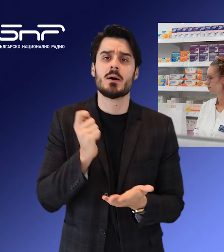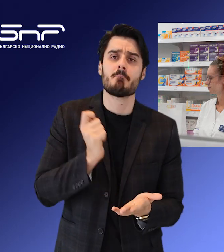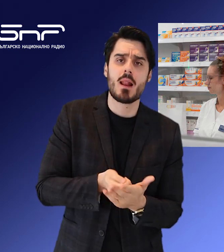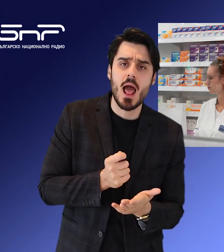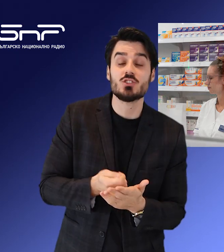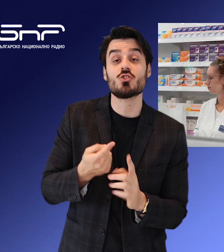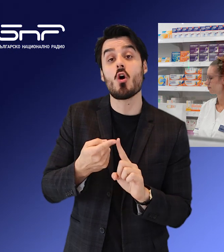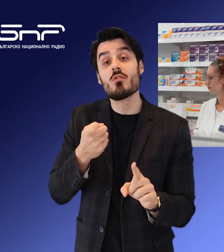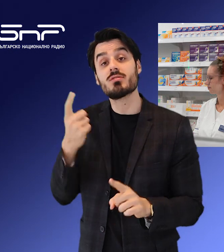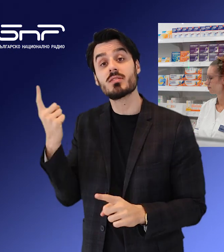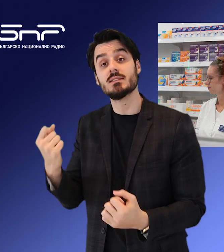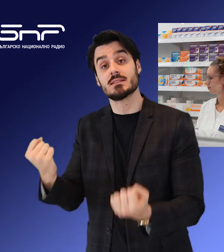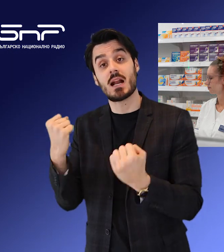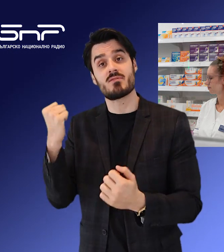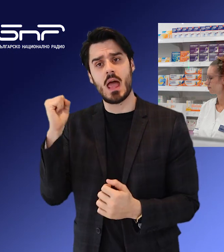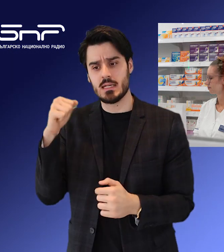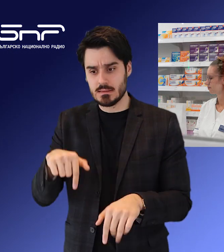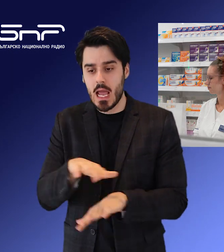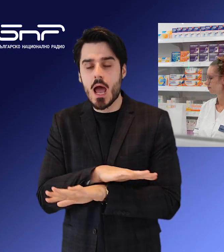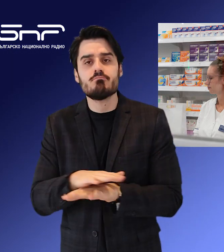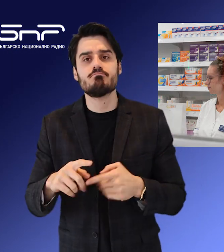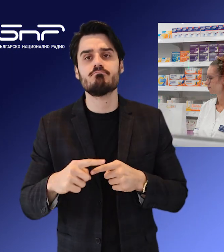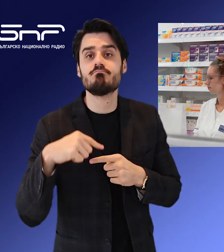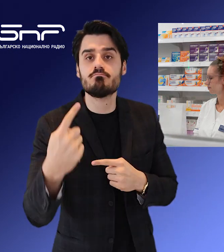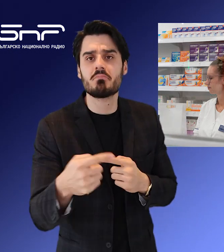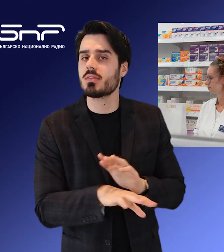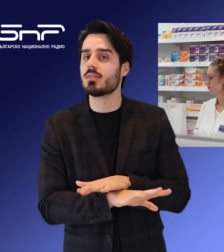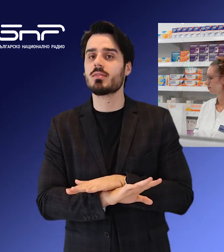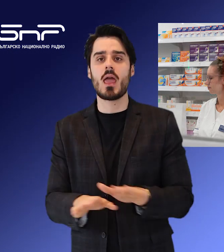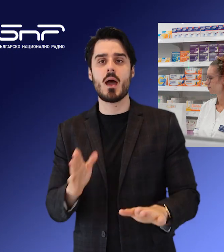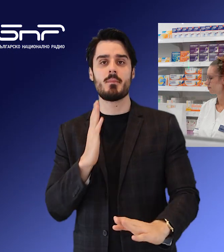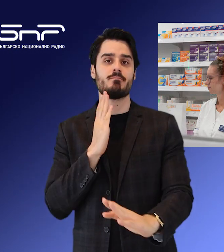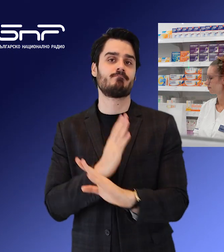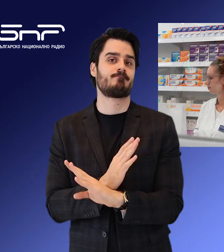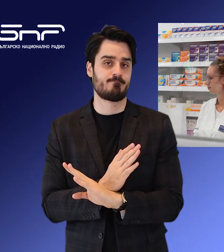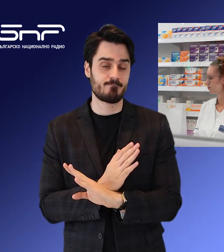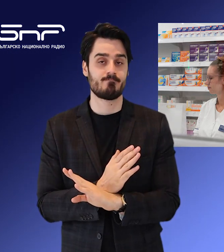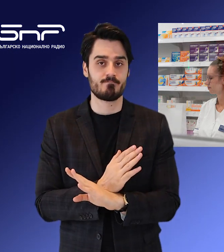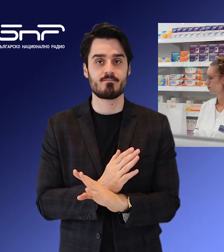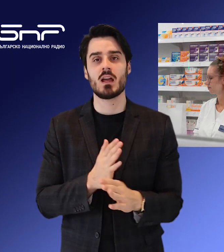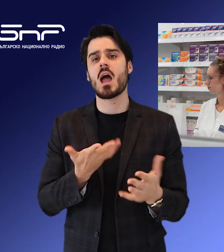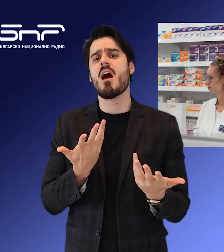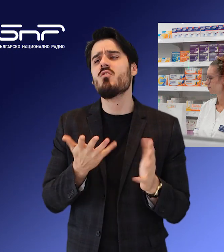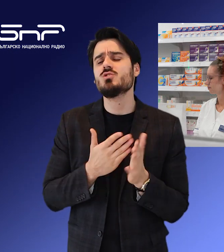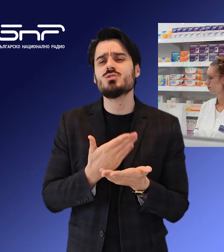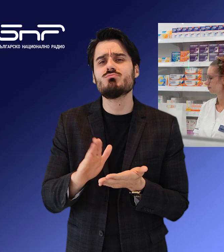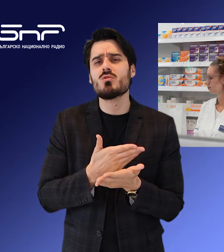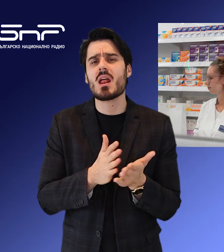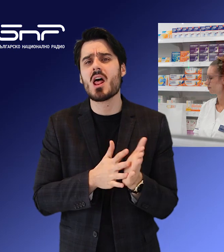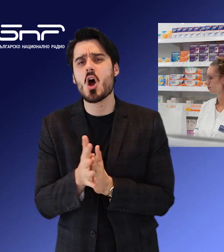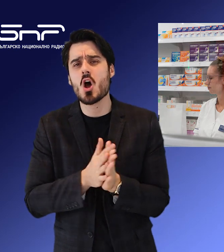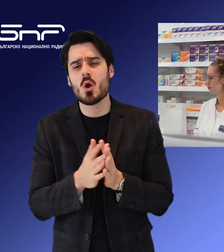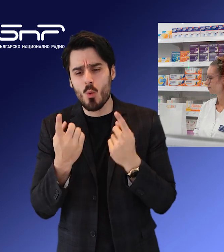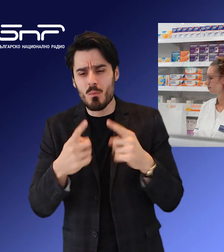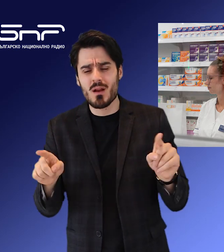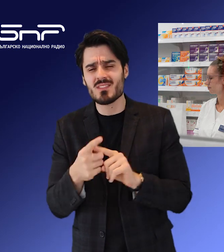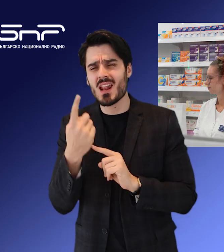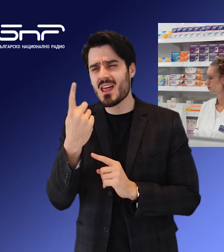заплащани от фонда, а иначе какво споделят хората, ни разказа управителят на една от столичните